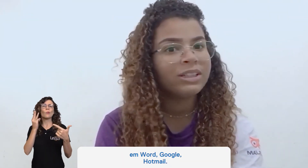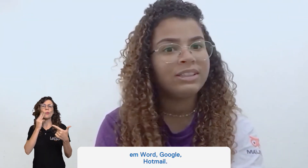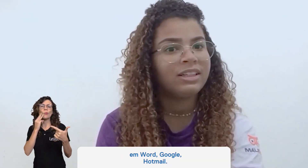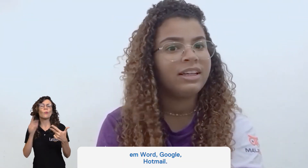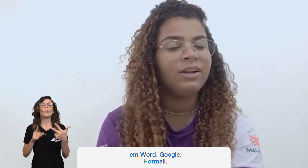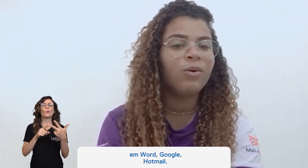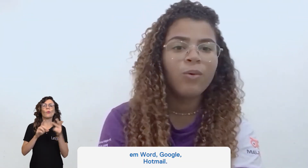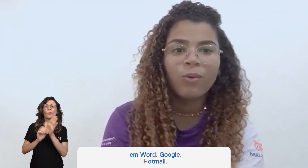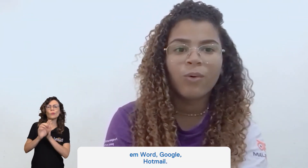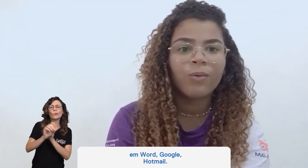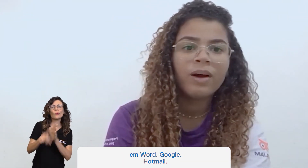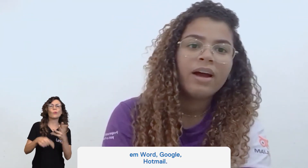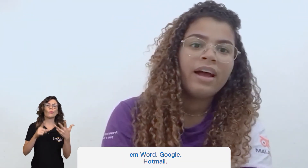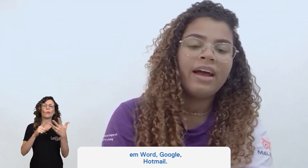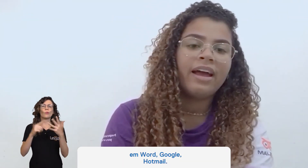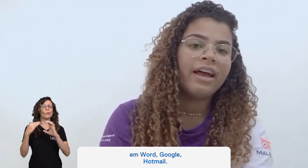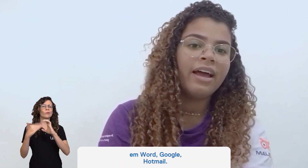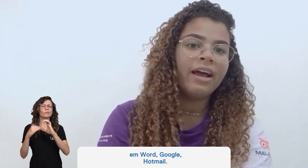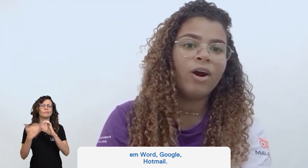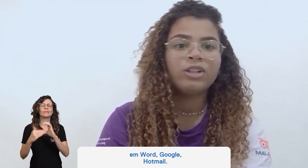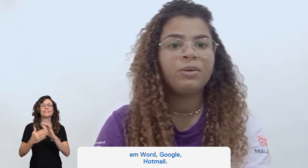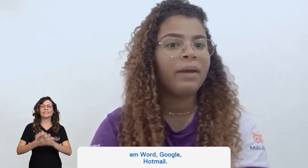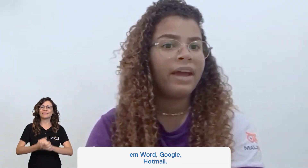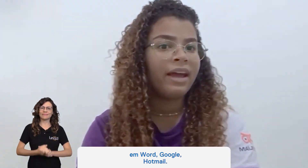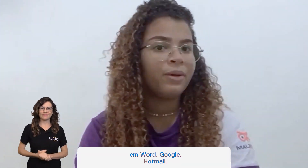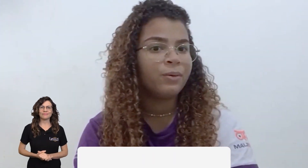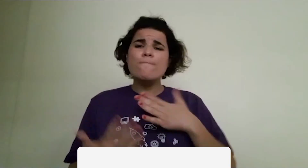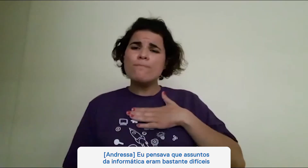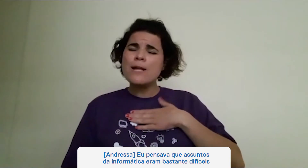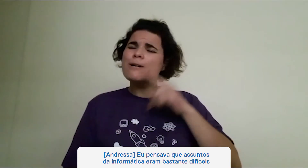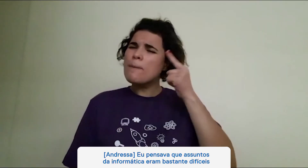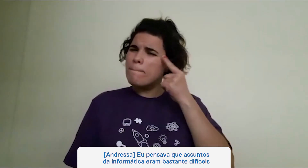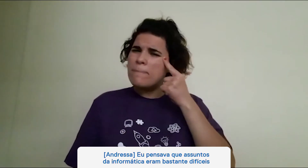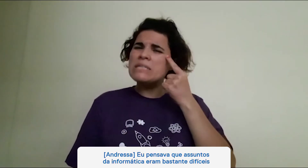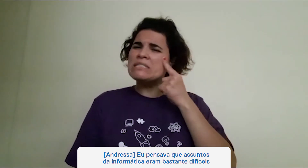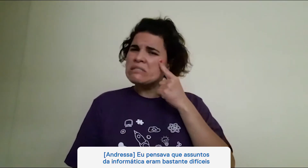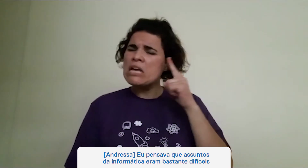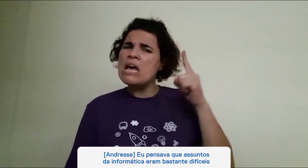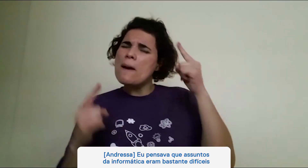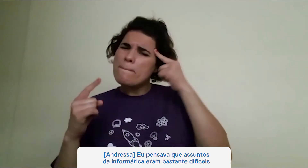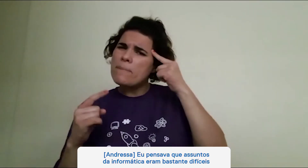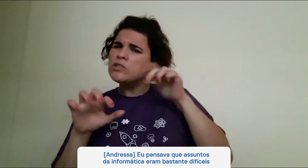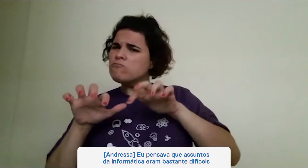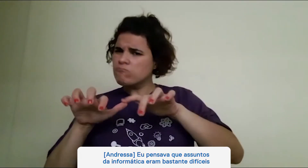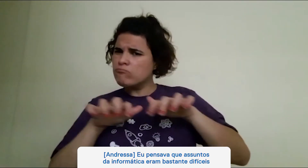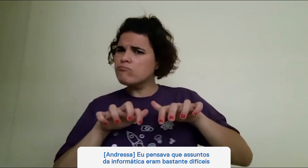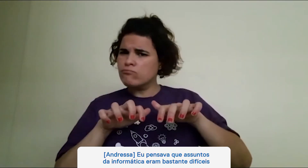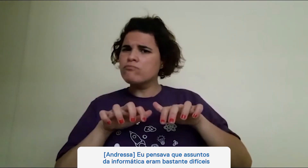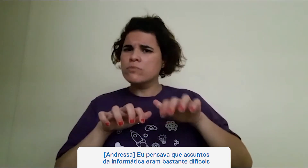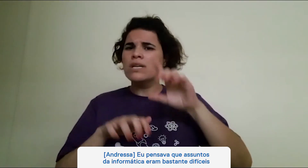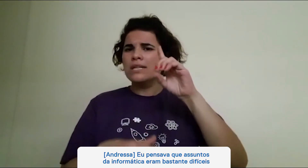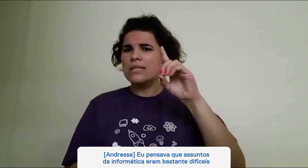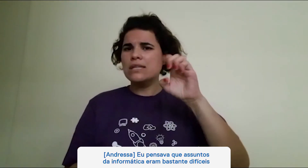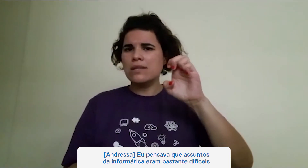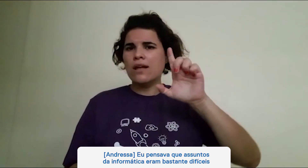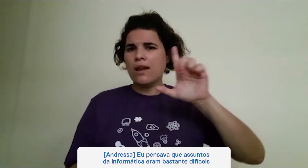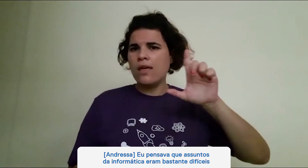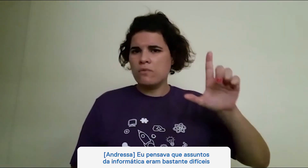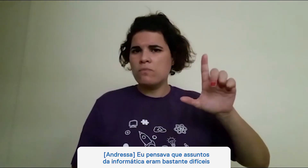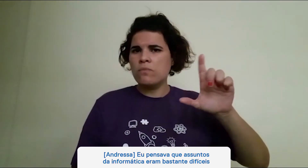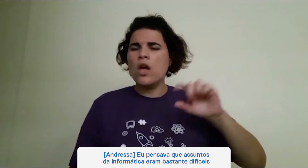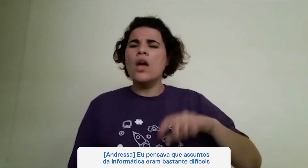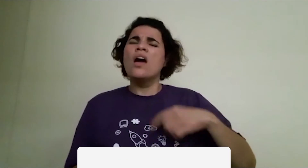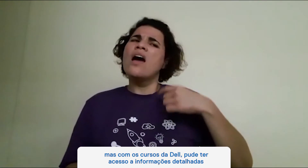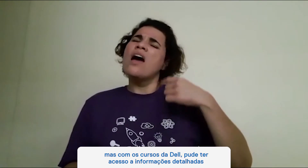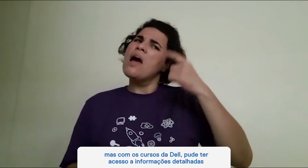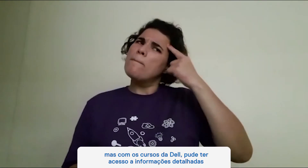Word, em Google, Hotmail. Antes eu pensava que assuntos da informática eram